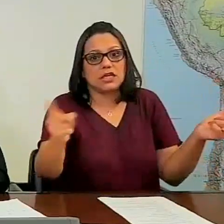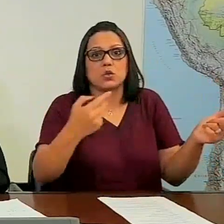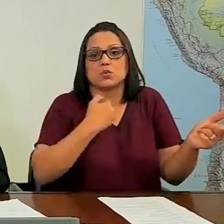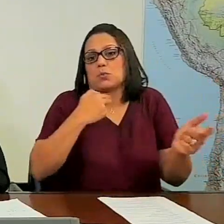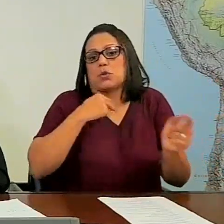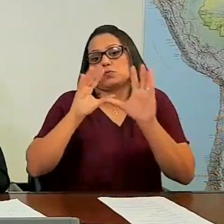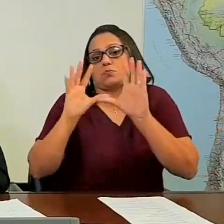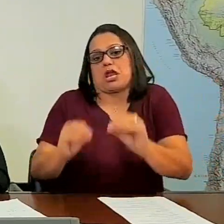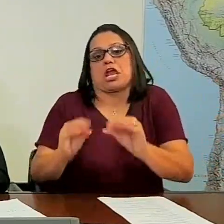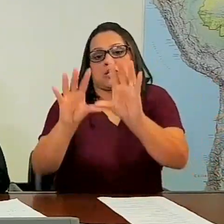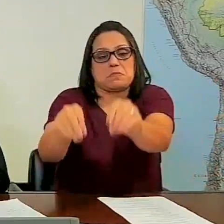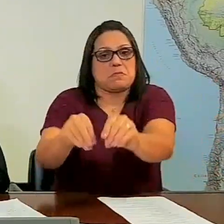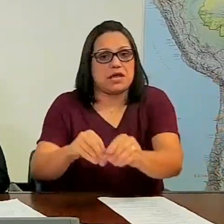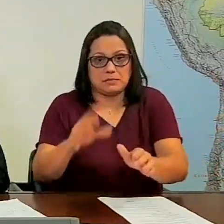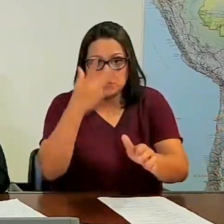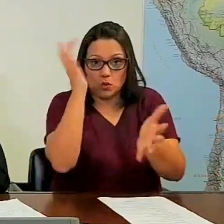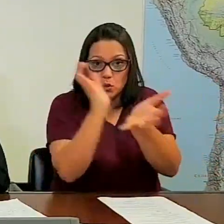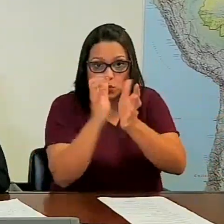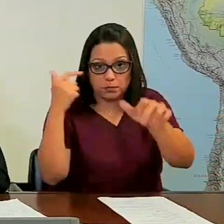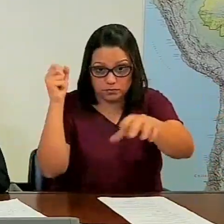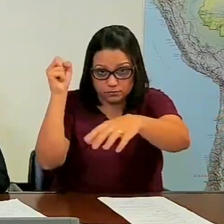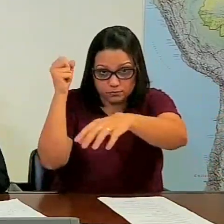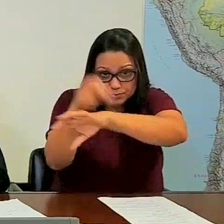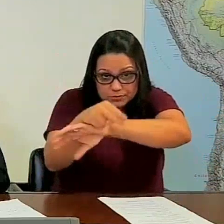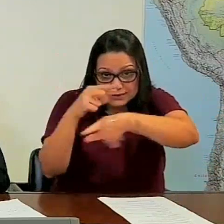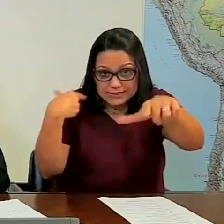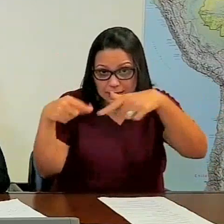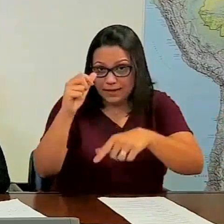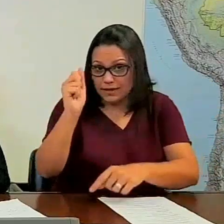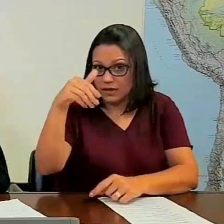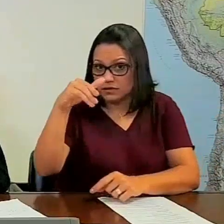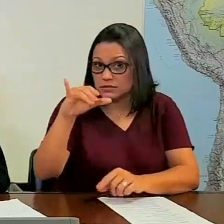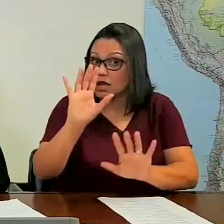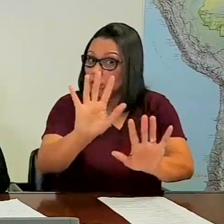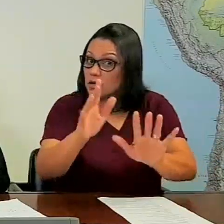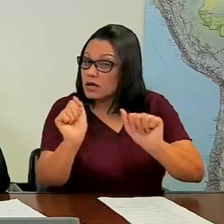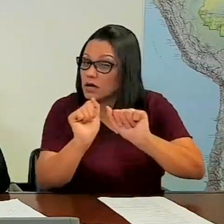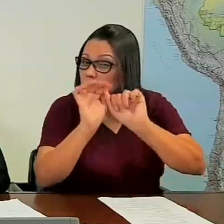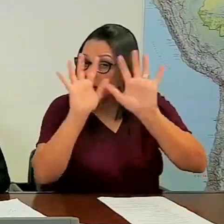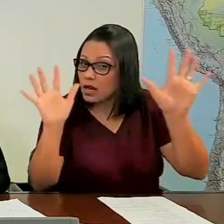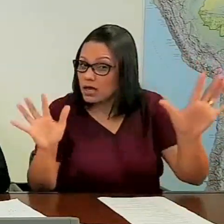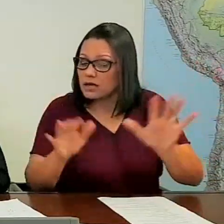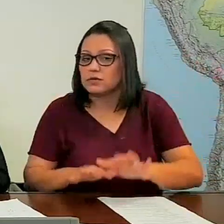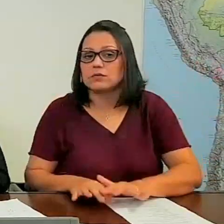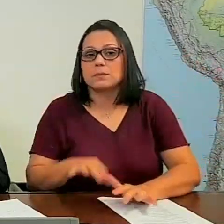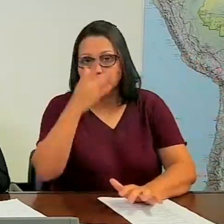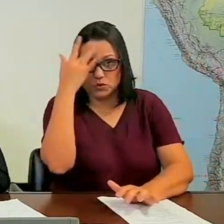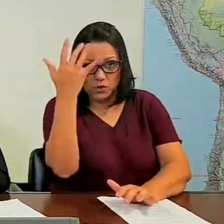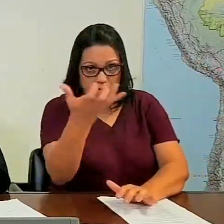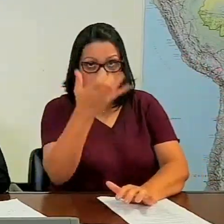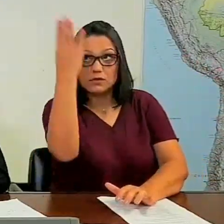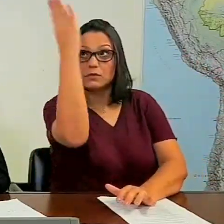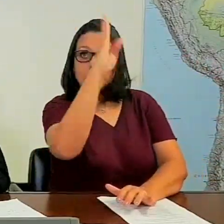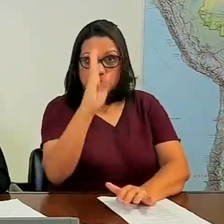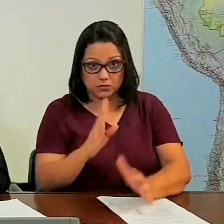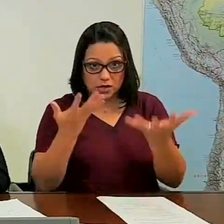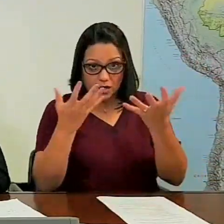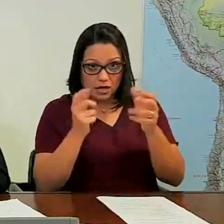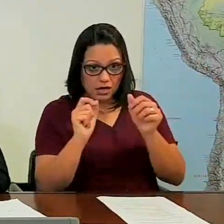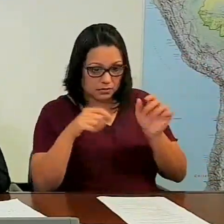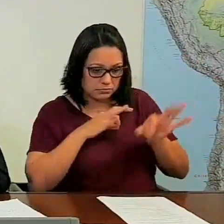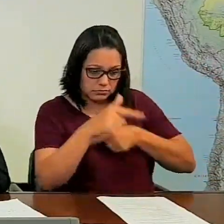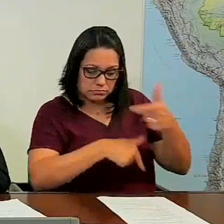eu não posso interferir diretamente na Dancini. E deixo bem claro, quem no Brasil quiser fazer filme